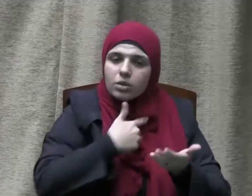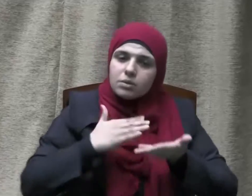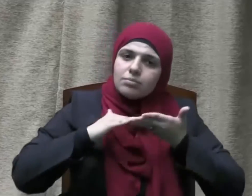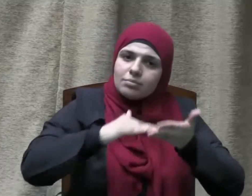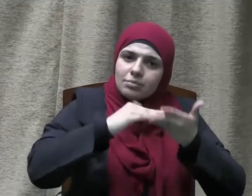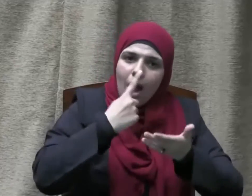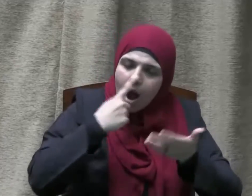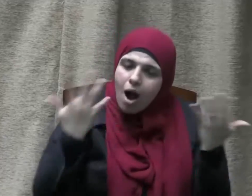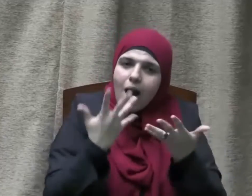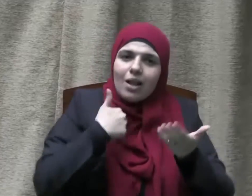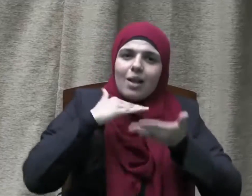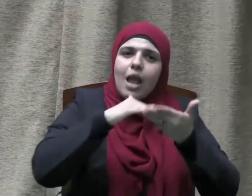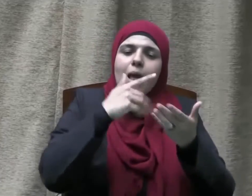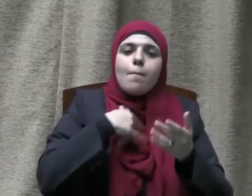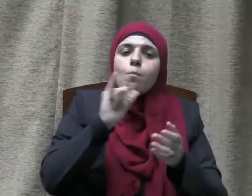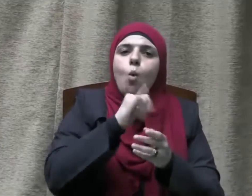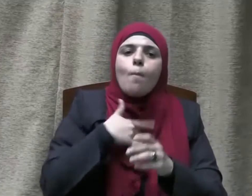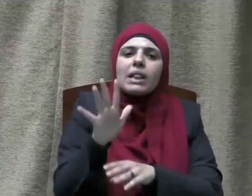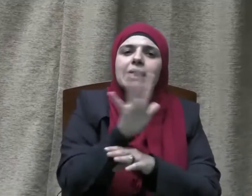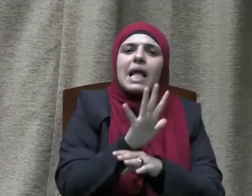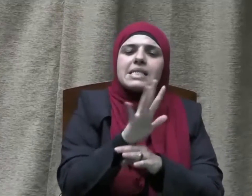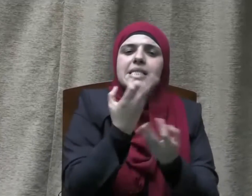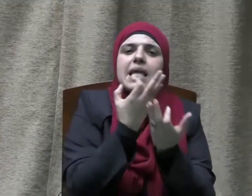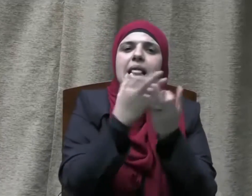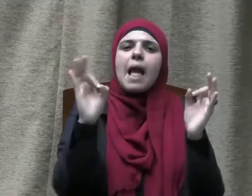ويؤثر فيه بكل ما هو نافع